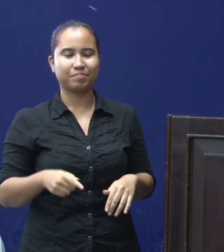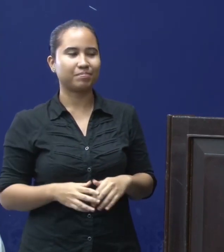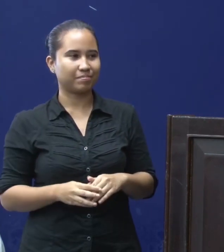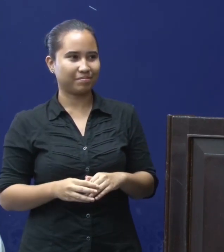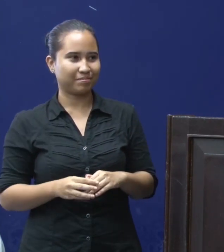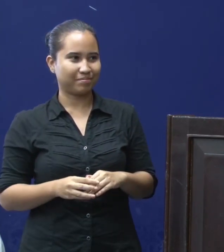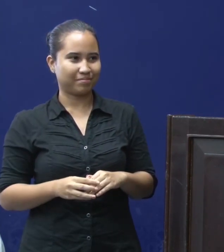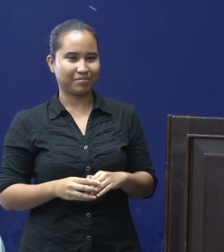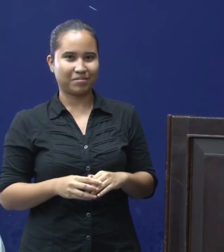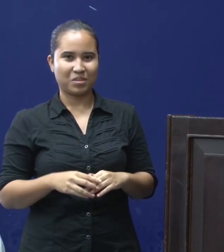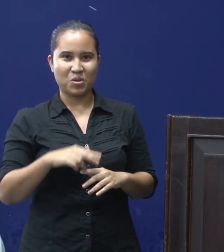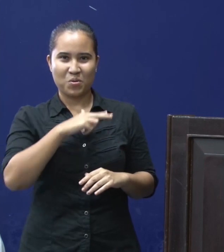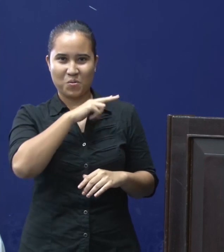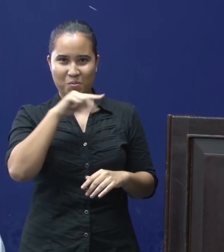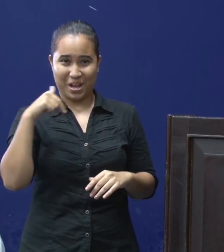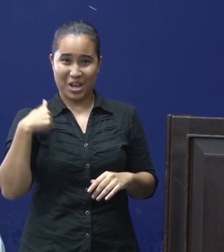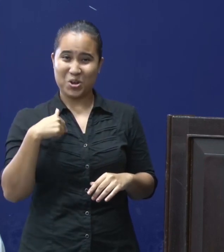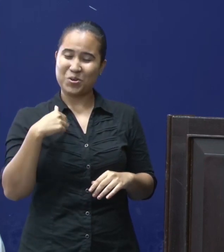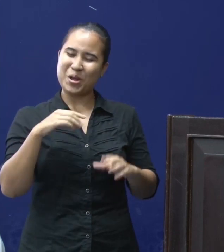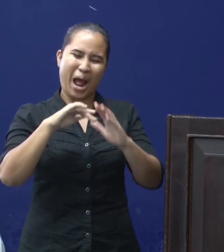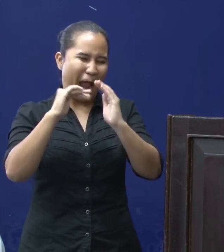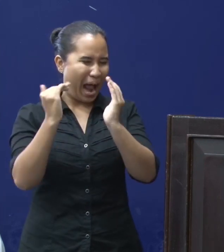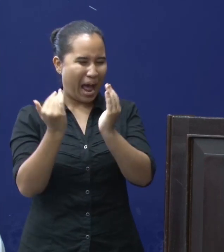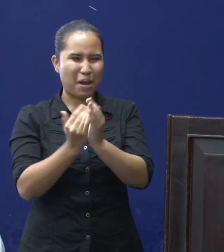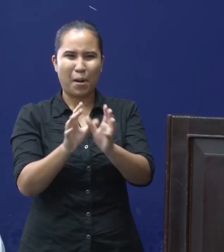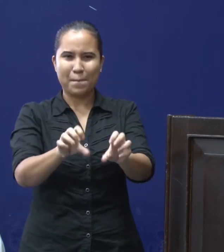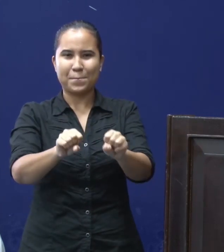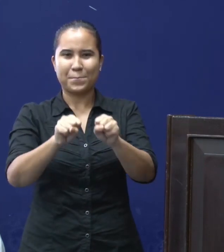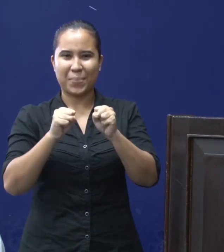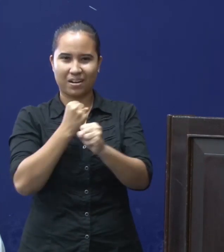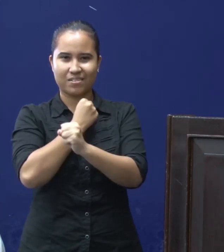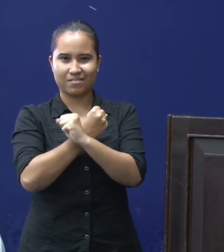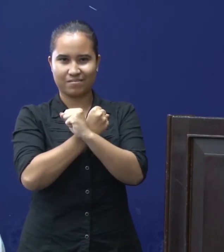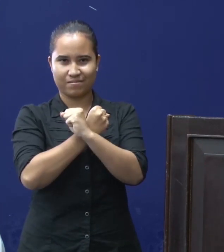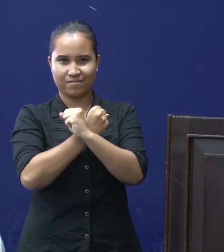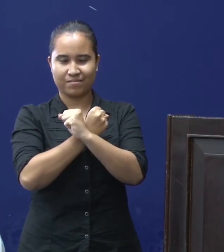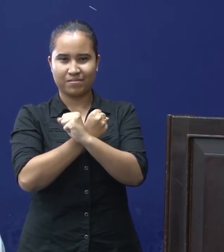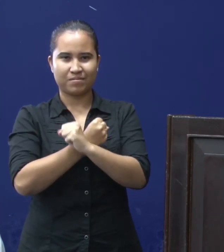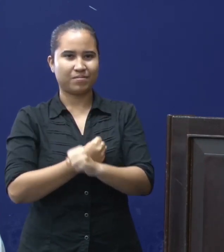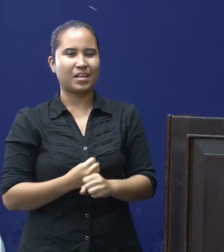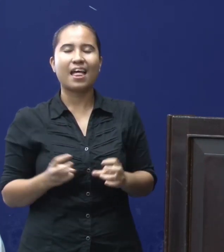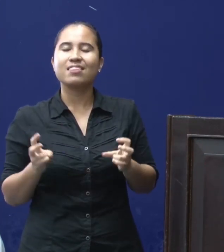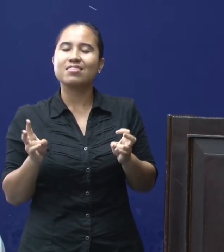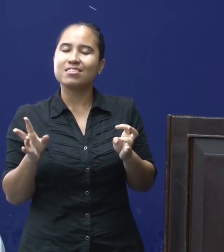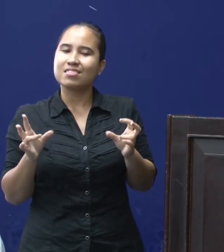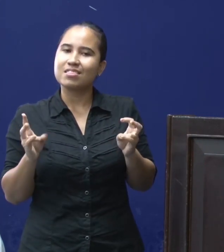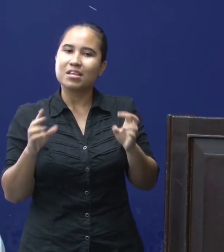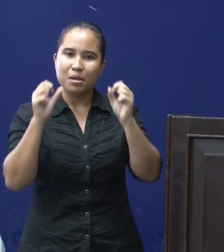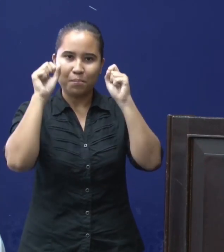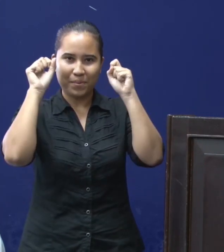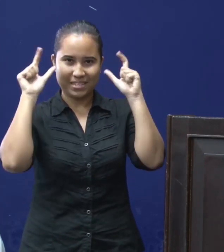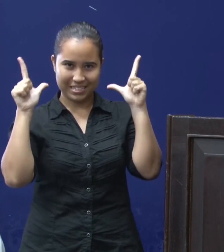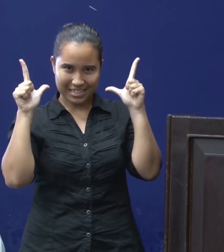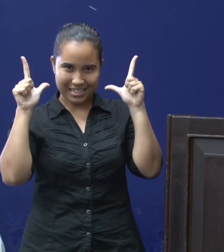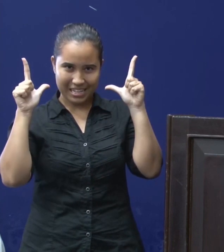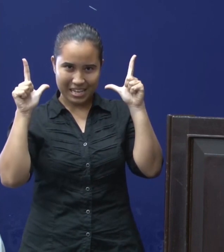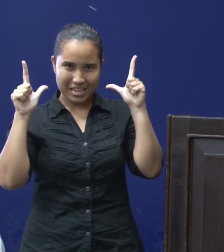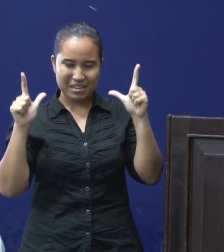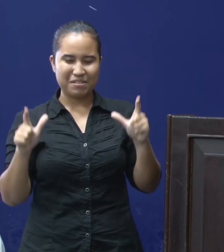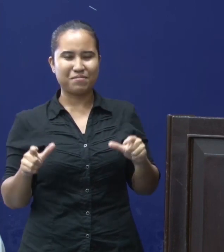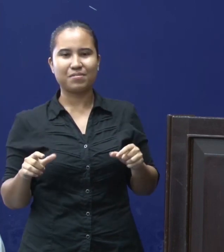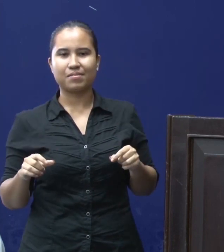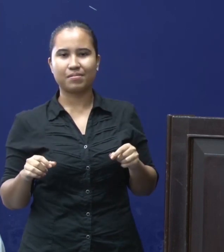feestje. We gaan jullie allemaal oppakken. Want jullie gaan niemands leven in gevaar brengen met jullie tequila party.